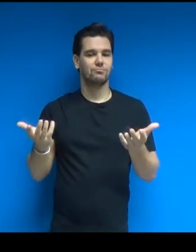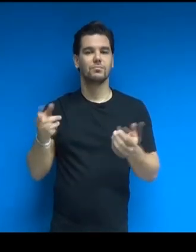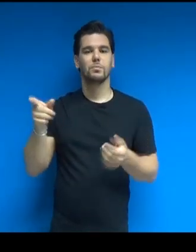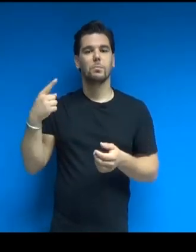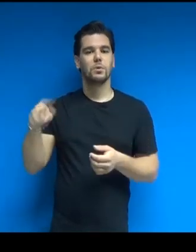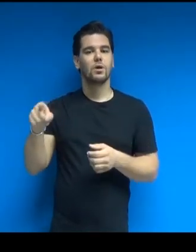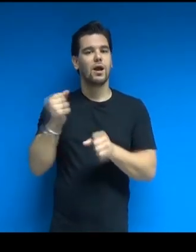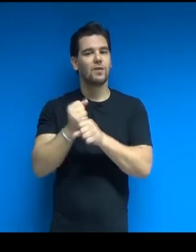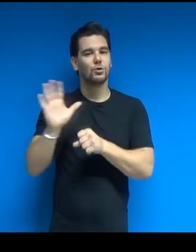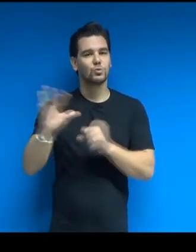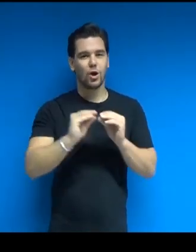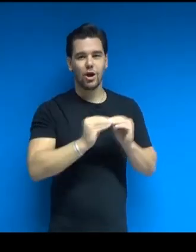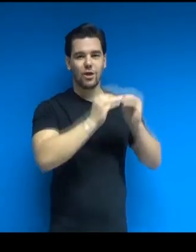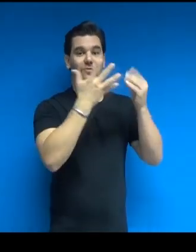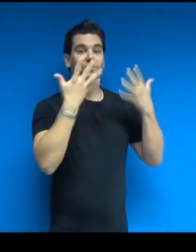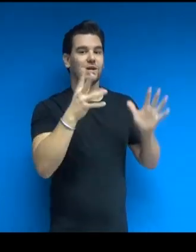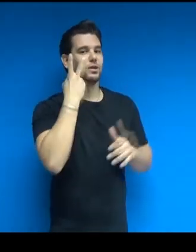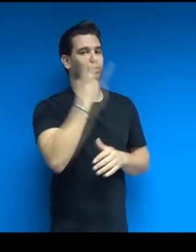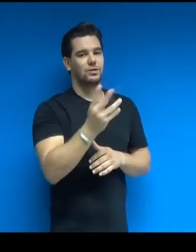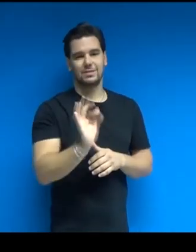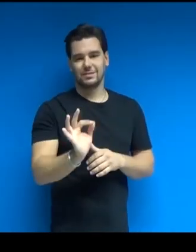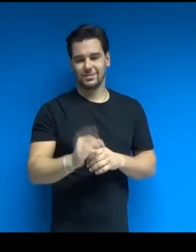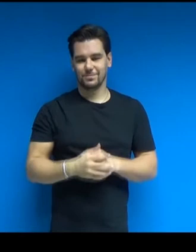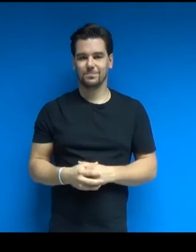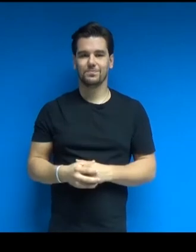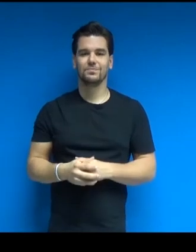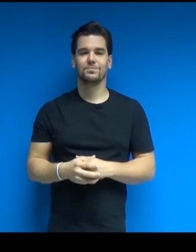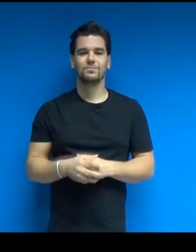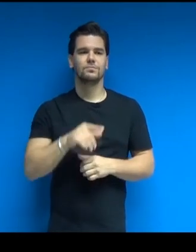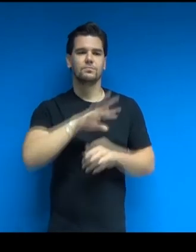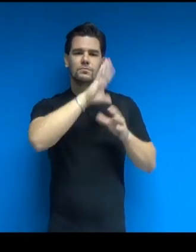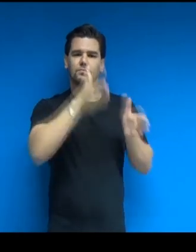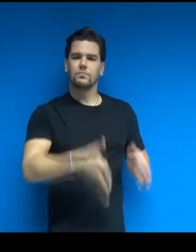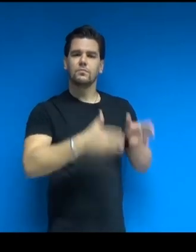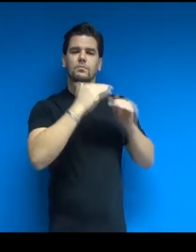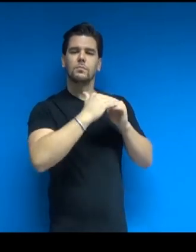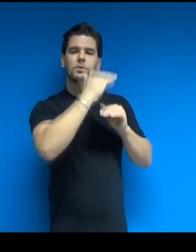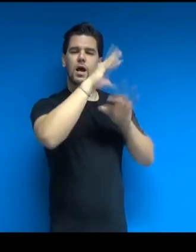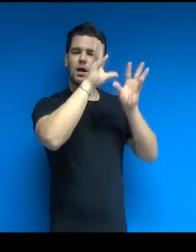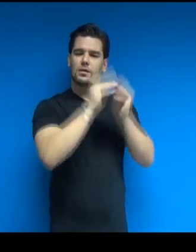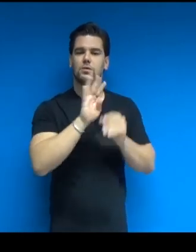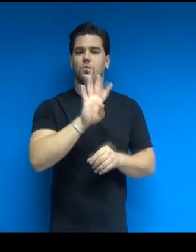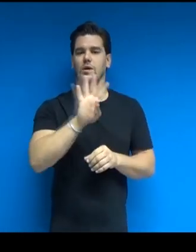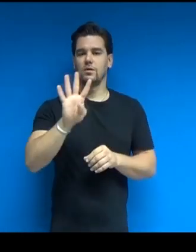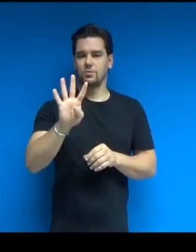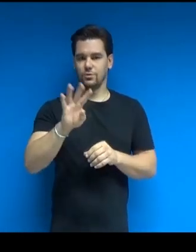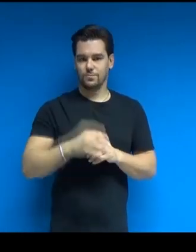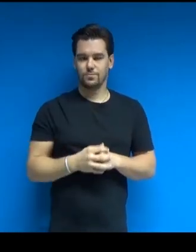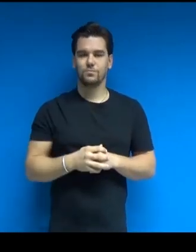Essa si svilupperà per 44 piani e avrà un'altezza complessiva di